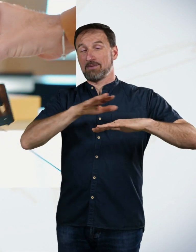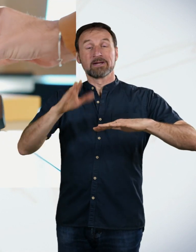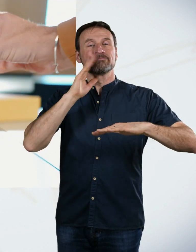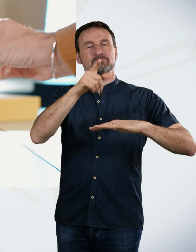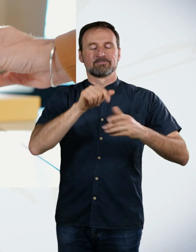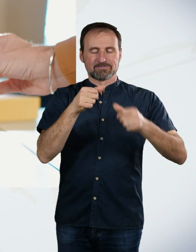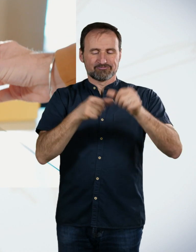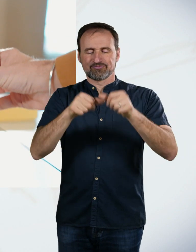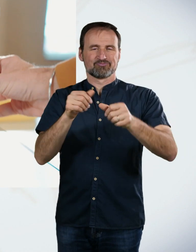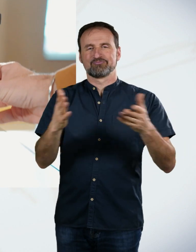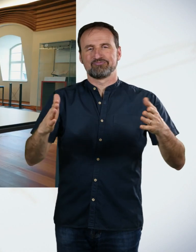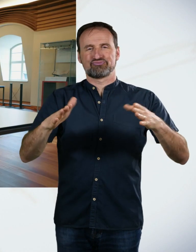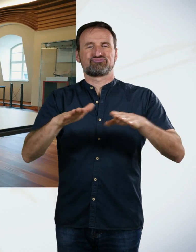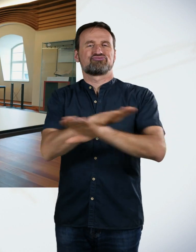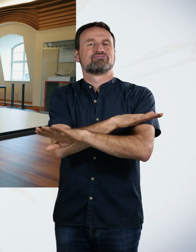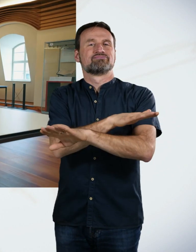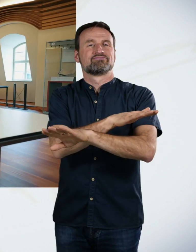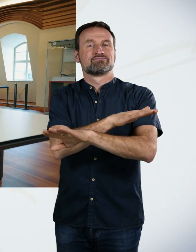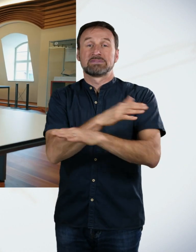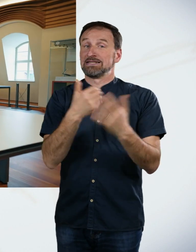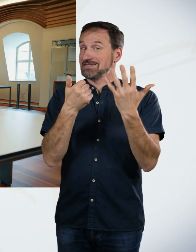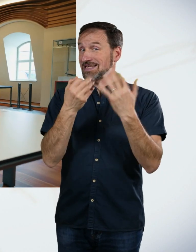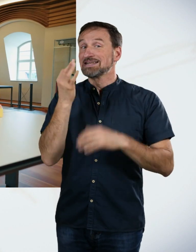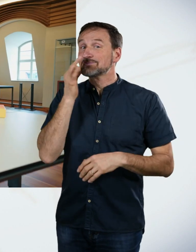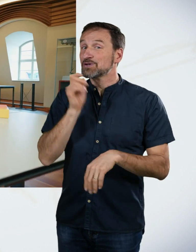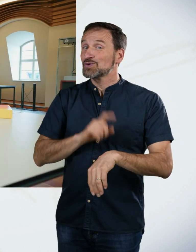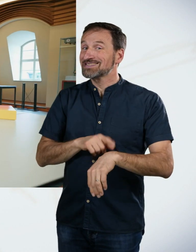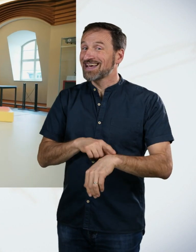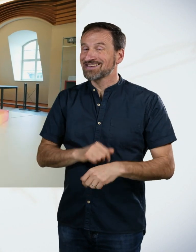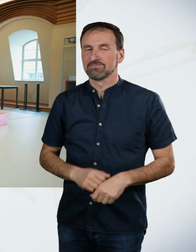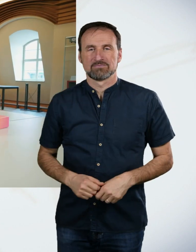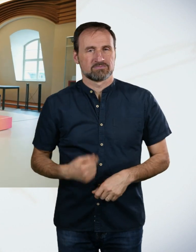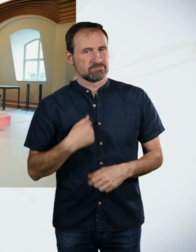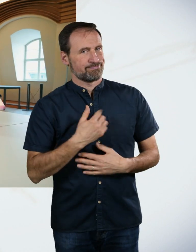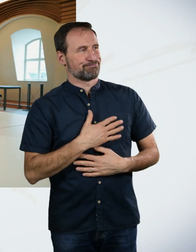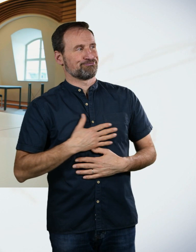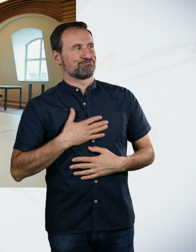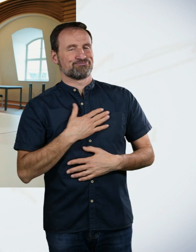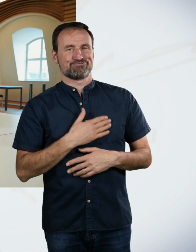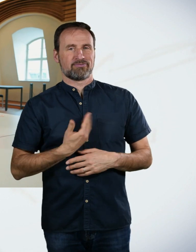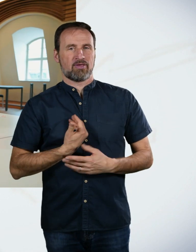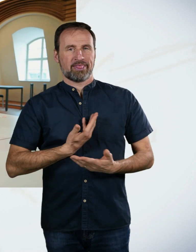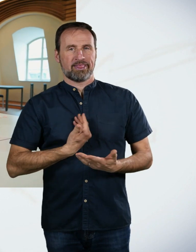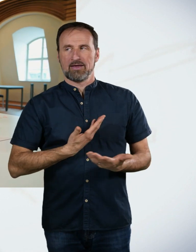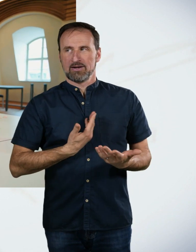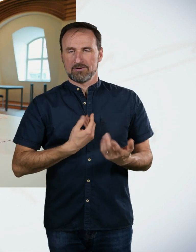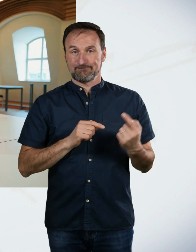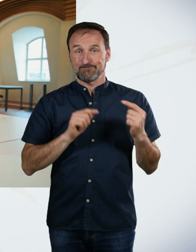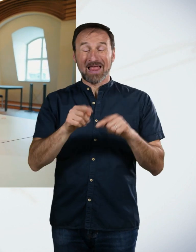Ich bin echt mit gemischten Gefühlen auf die Galerie gegangen. Es war auch nicht einfach irgendein Puzzle, weil eigentlich finde ich Puzzeln